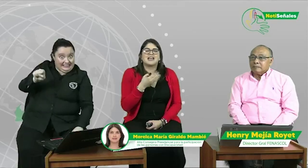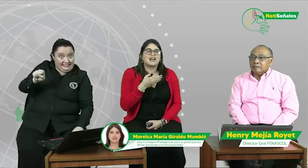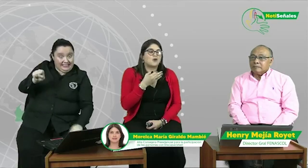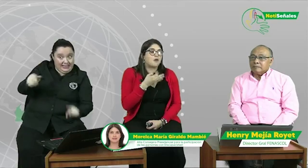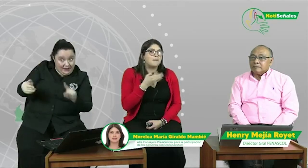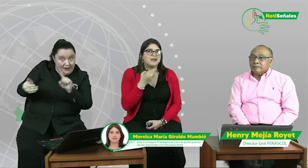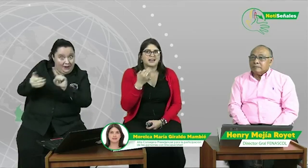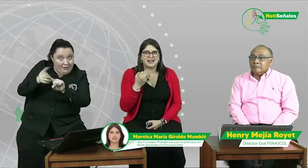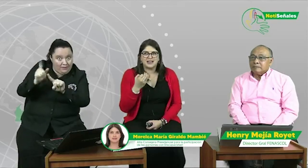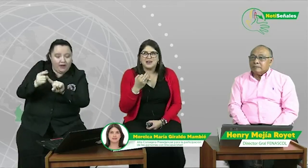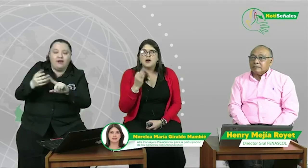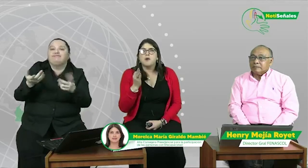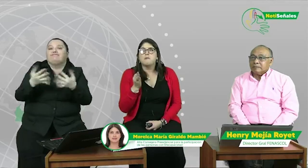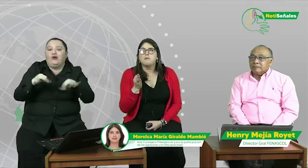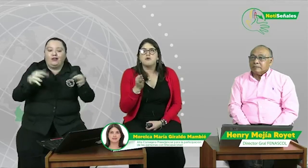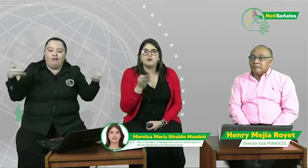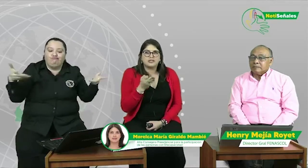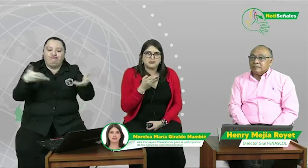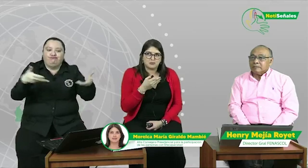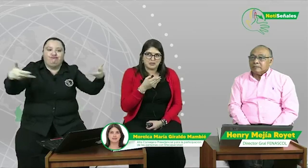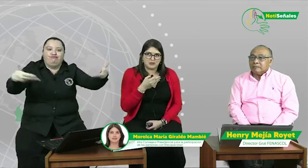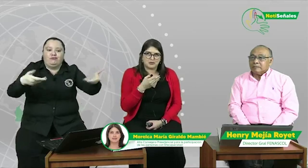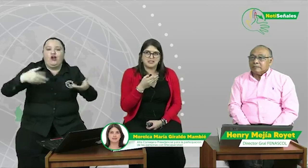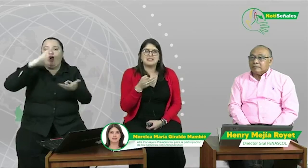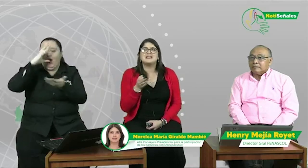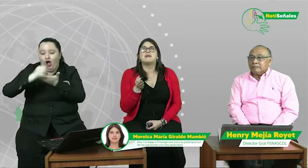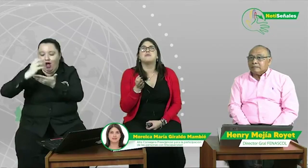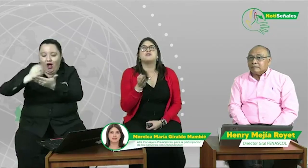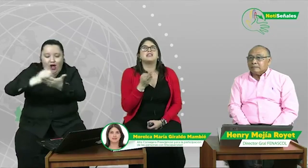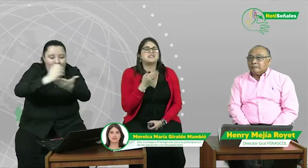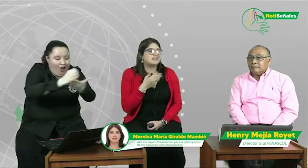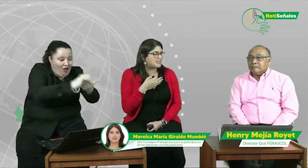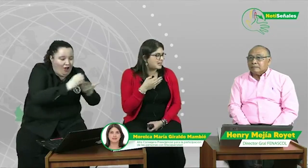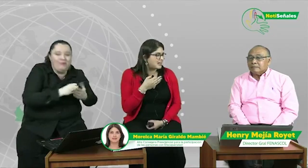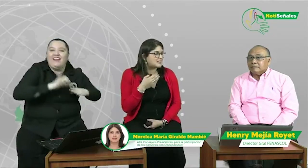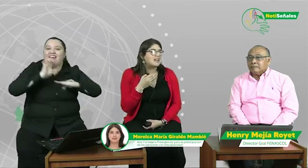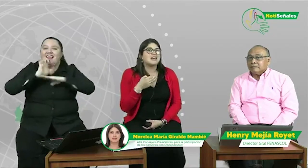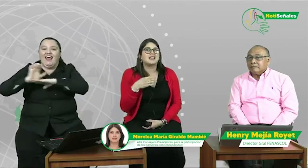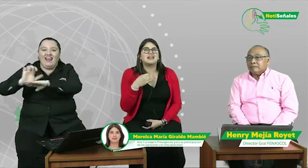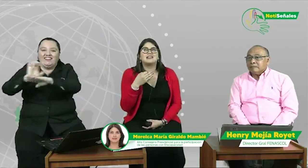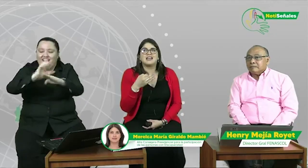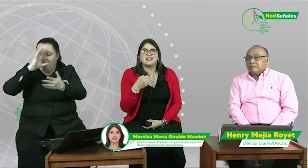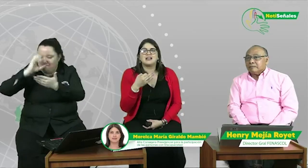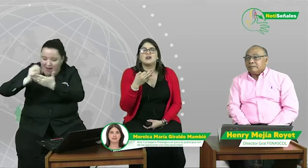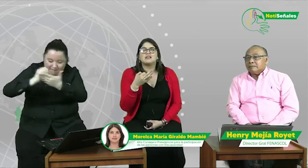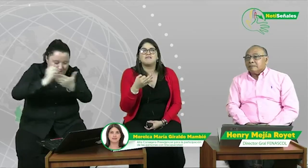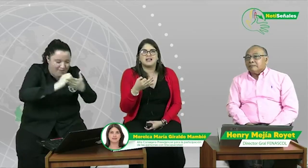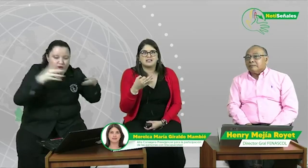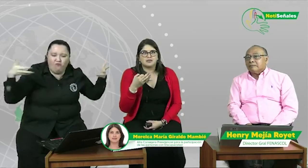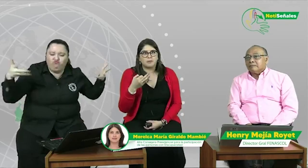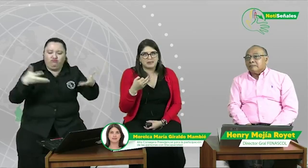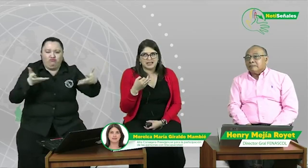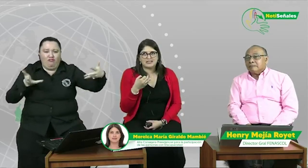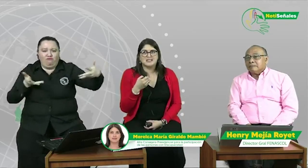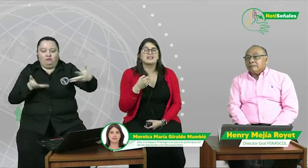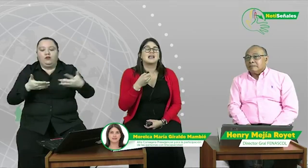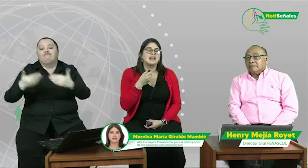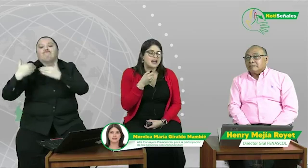converjan muchas opiniones de muchas entidades que tienen diferentes competencias. Claro,